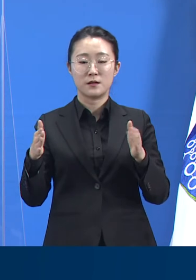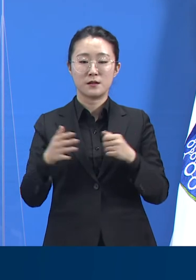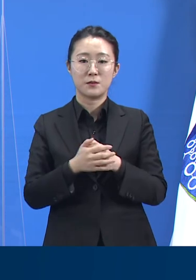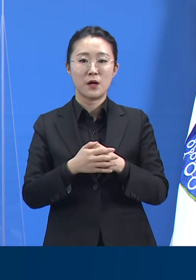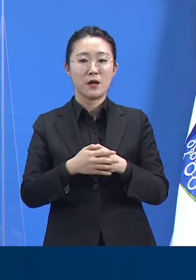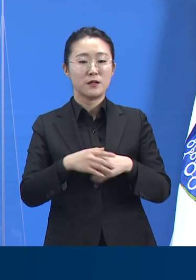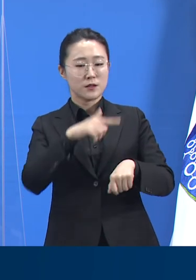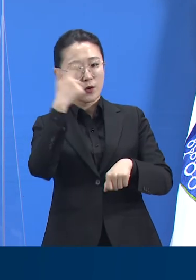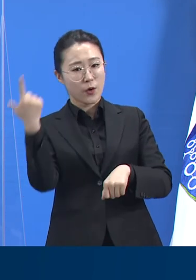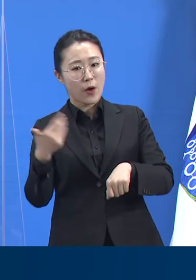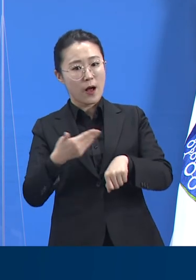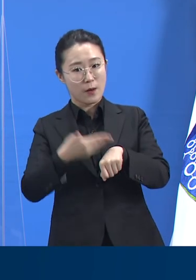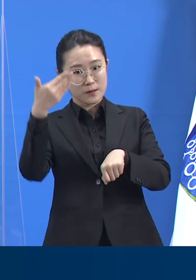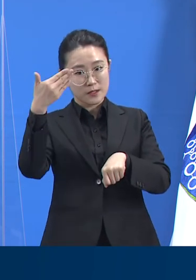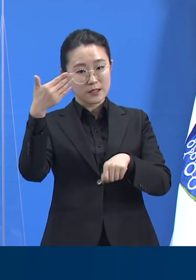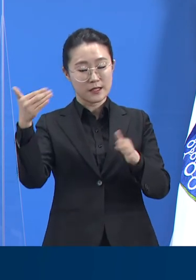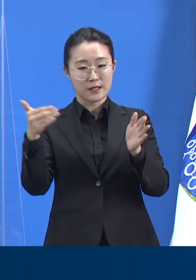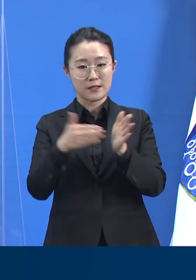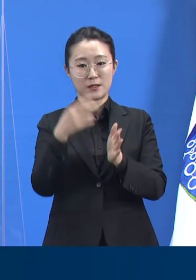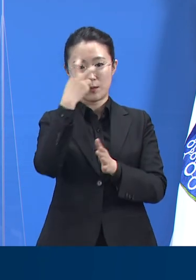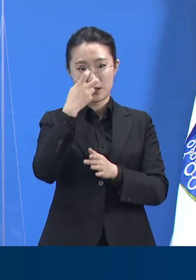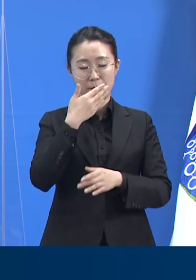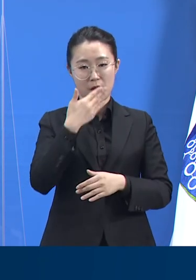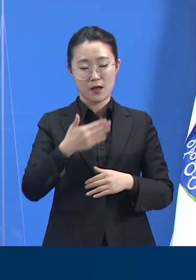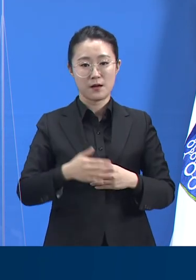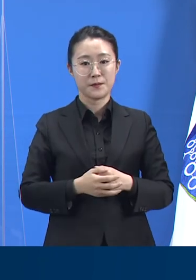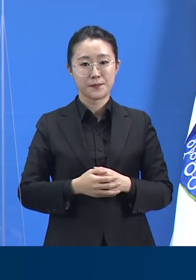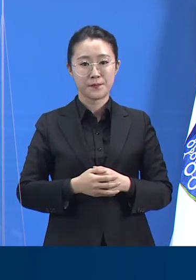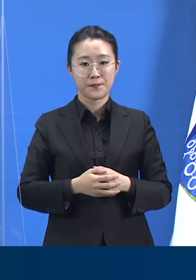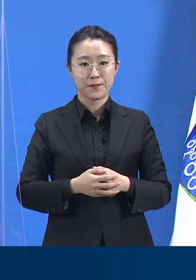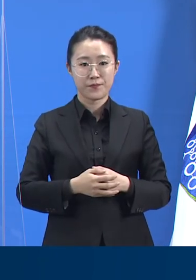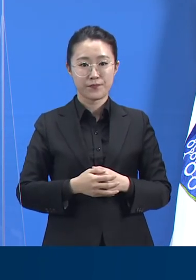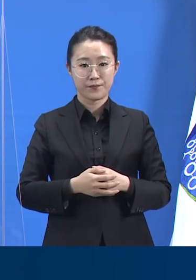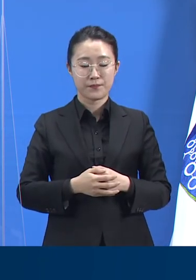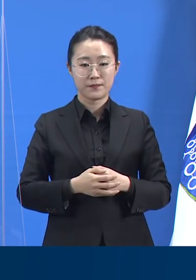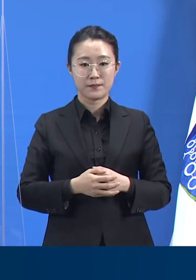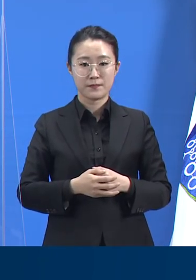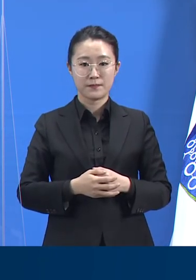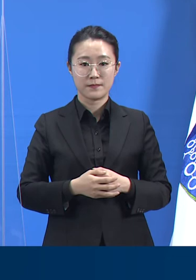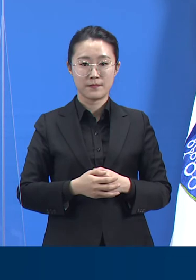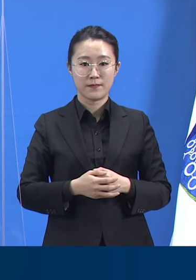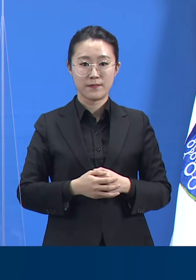많은 인원이 제때 검사를 받을 수 있도록 독려할 계획입니다.